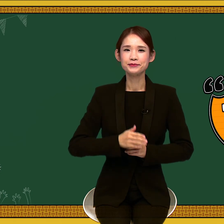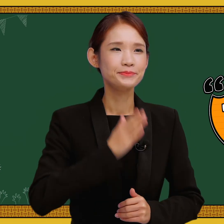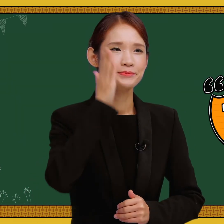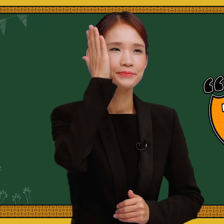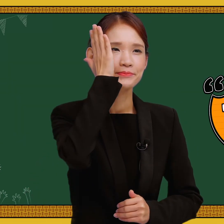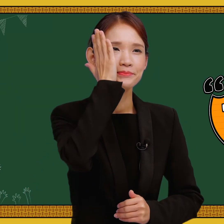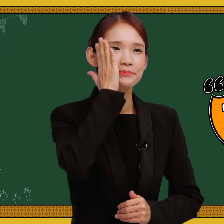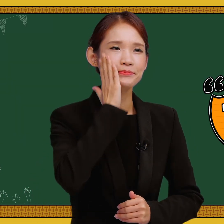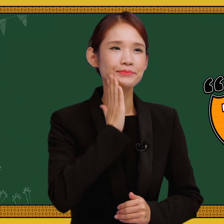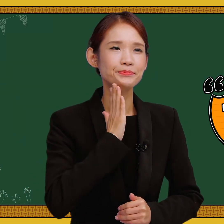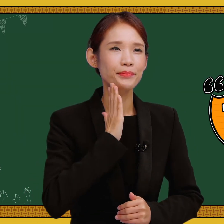파랑, 파랑